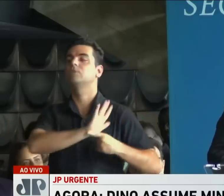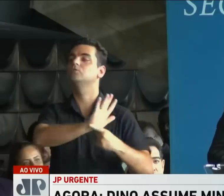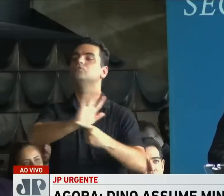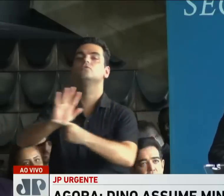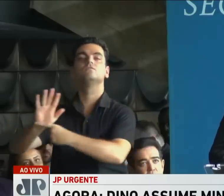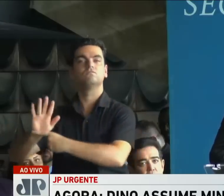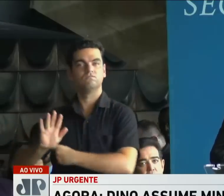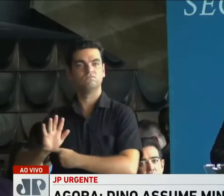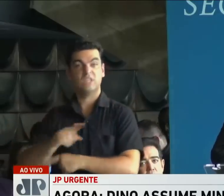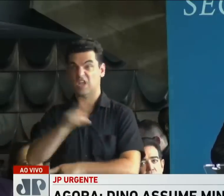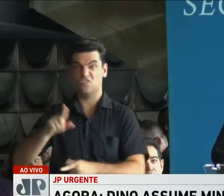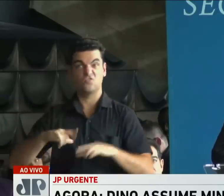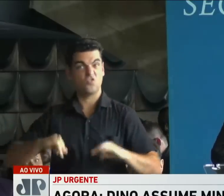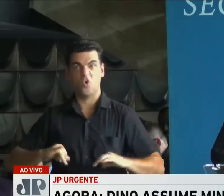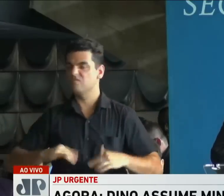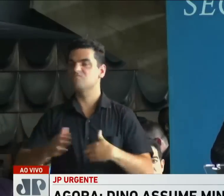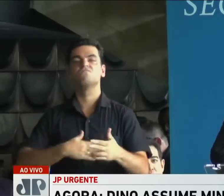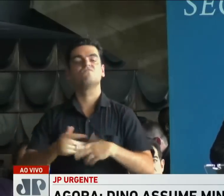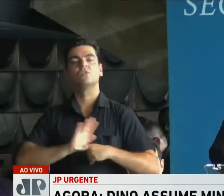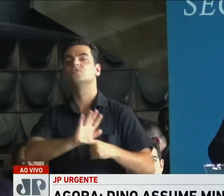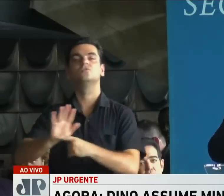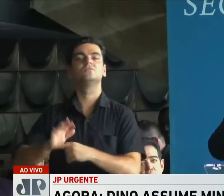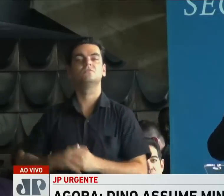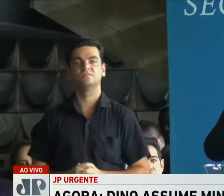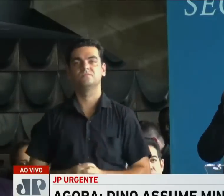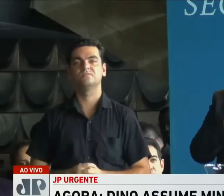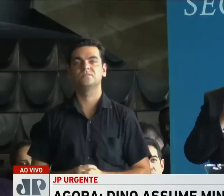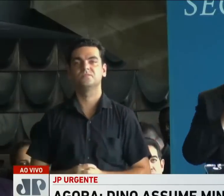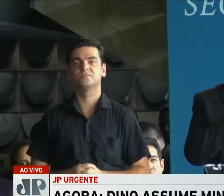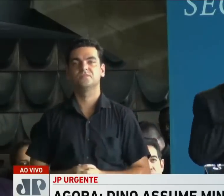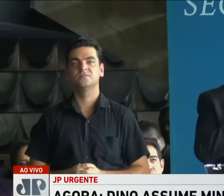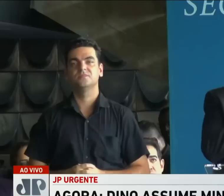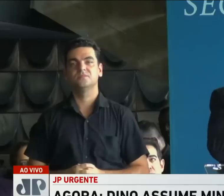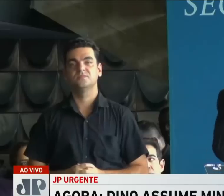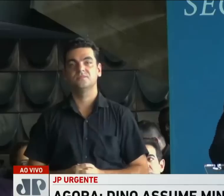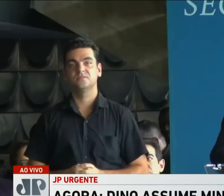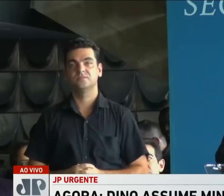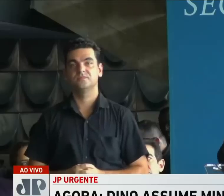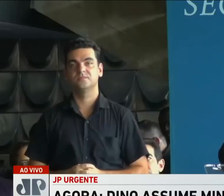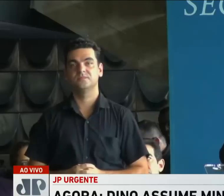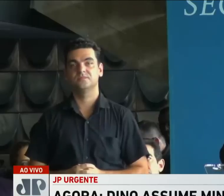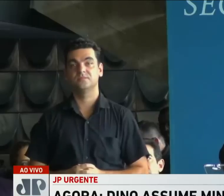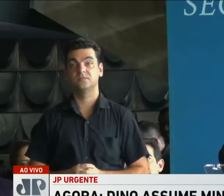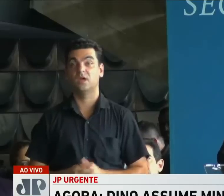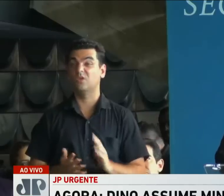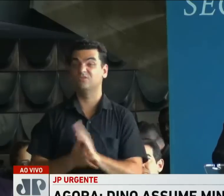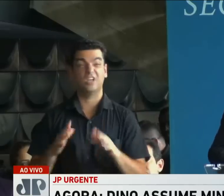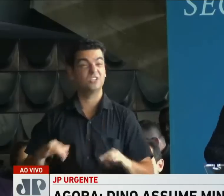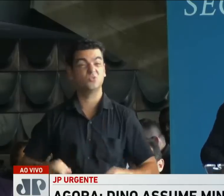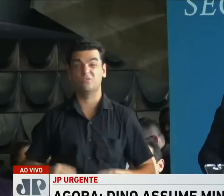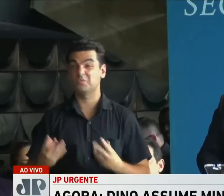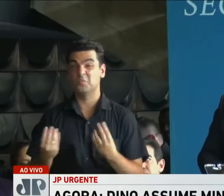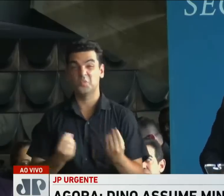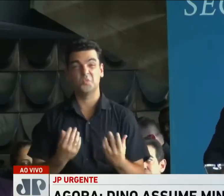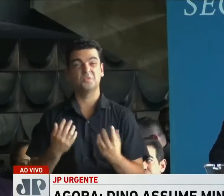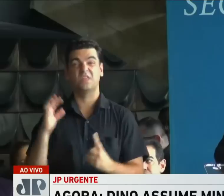esquecidos, dos discriminados, dos que menos têm. Aqueles que sempre foram aquinhoados pelas múltiplas formas de